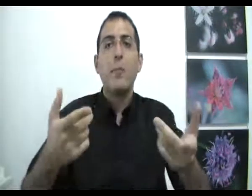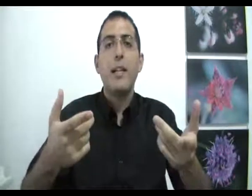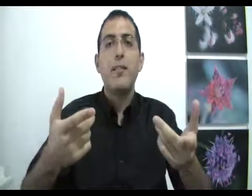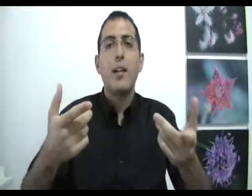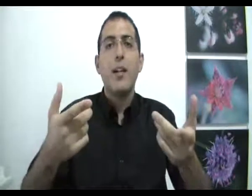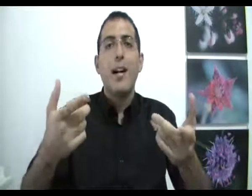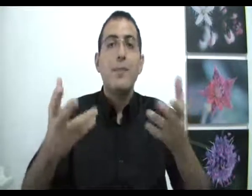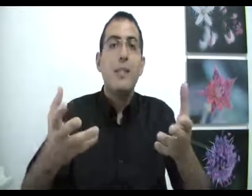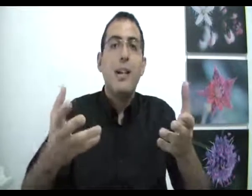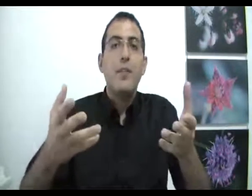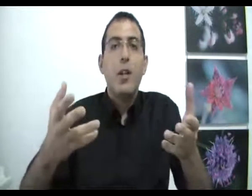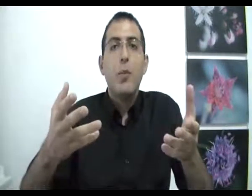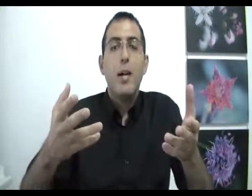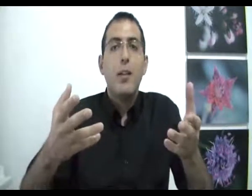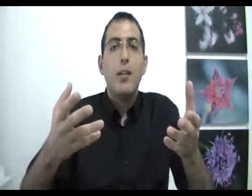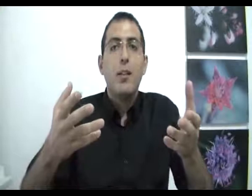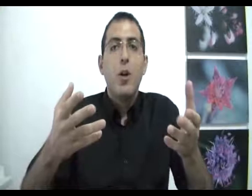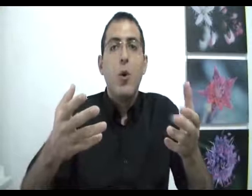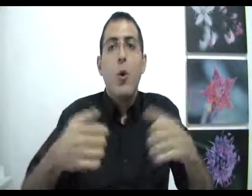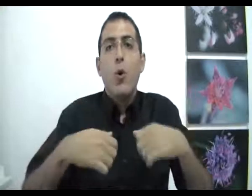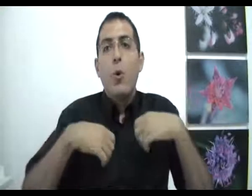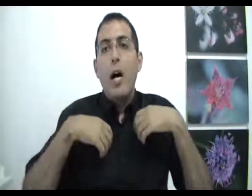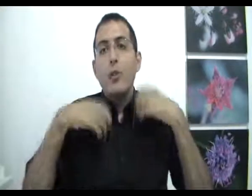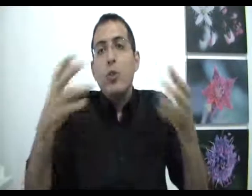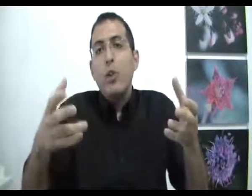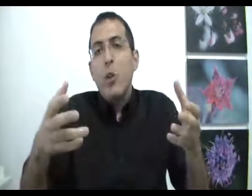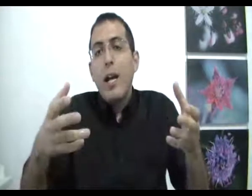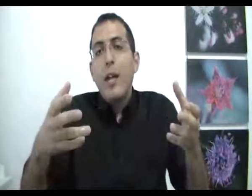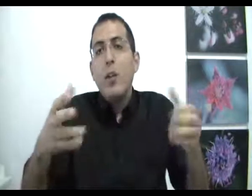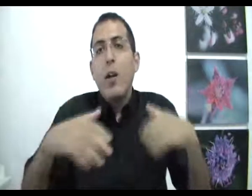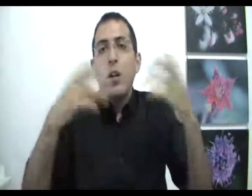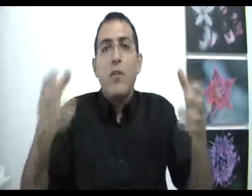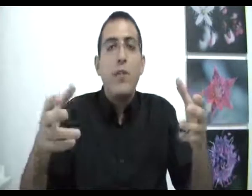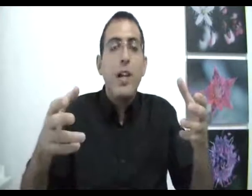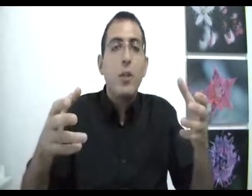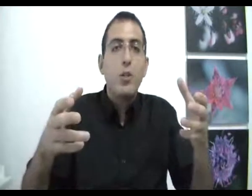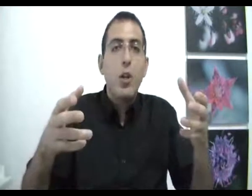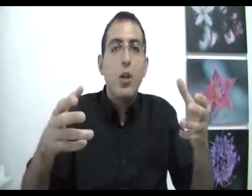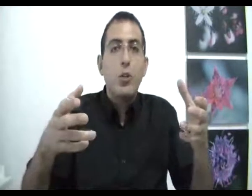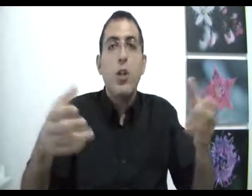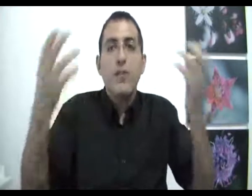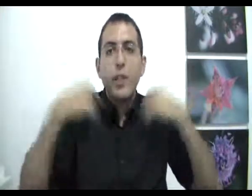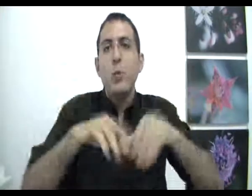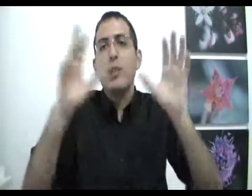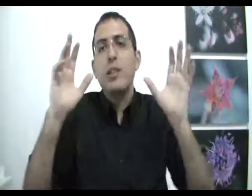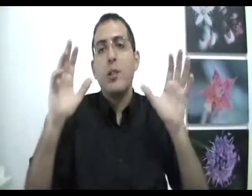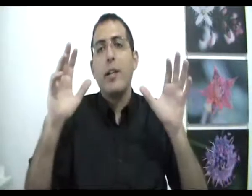זמנית, אז מצד אחד אפשר לומר, הרצון שלו כל כך גדול, הכל כפוף לרצון שלו, שעוד לפני שהוא רוצה זה קורה.